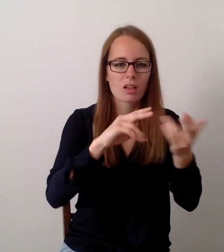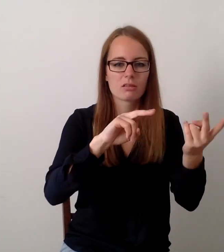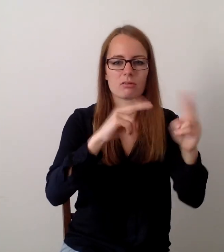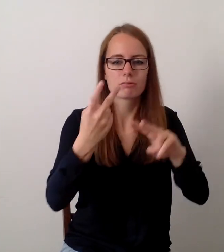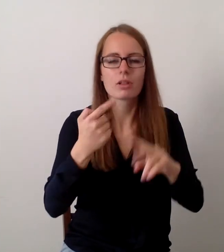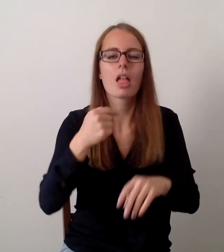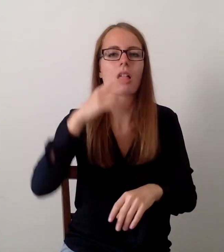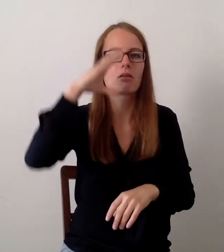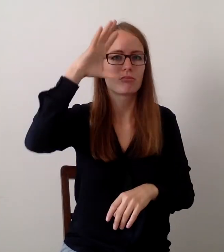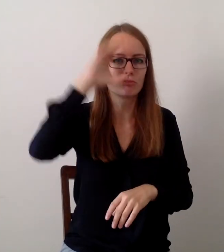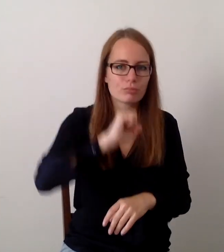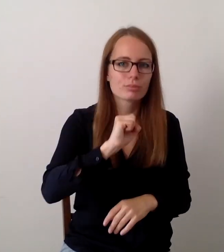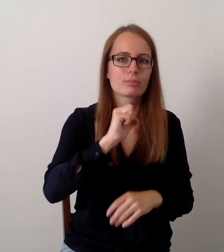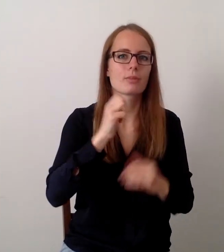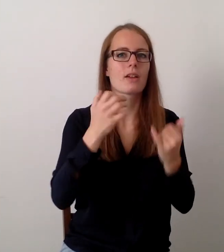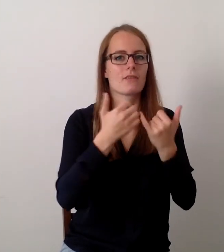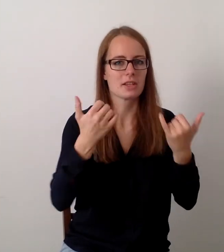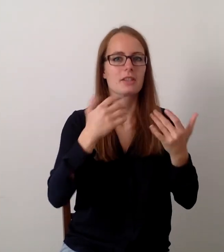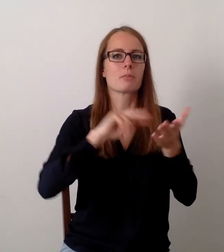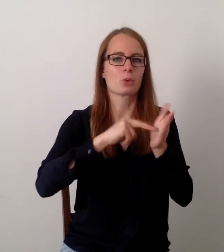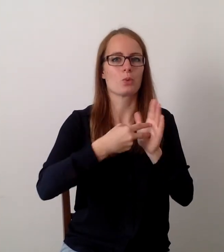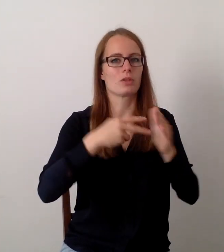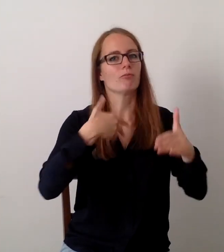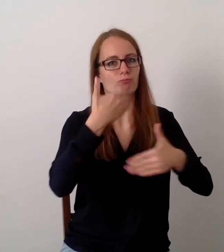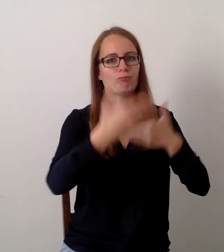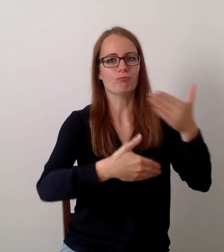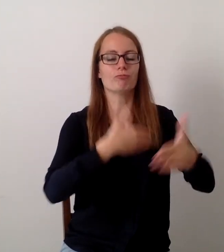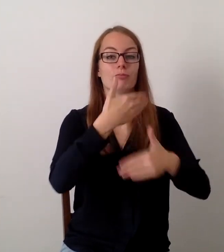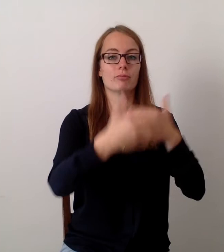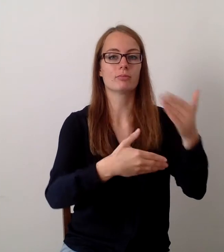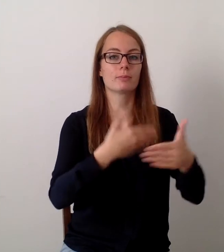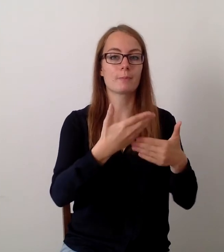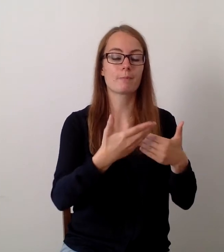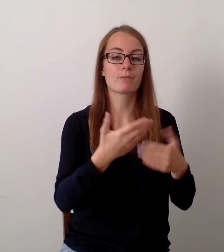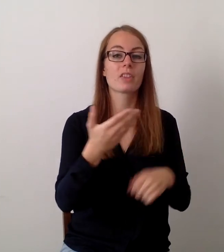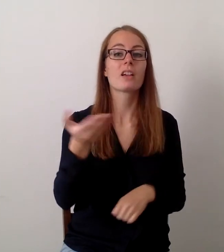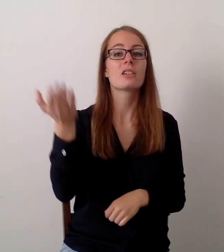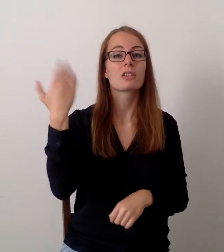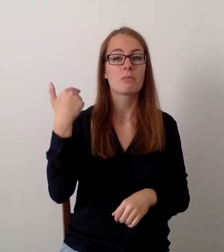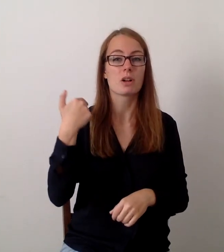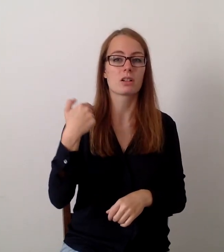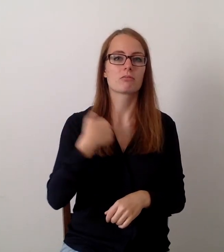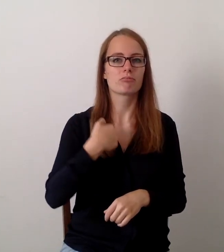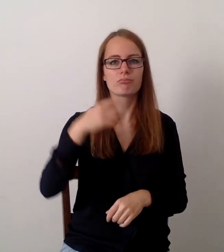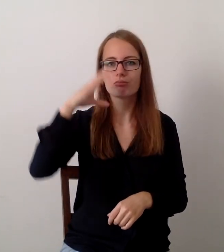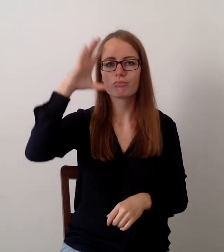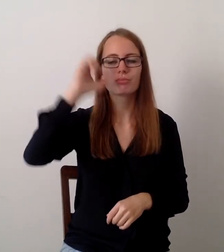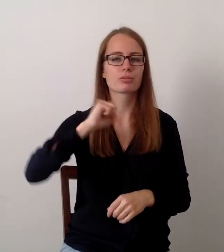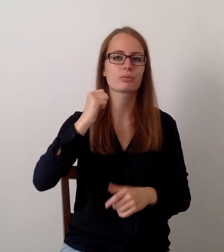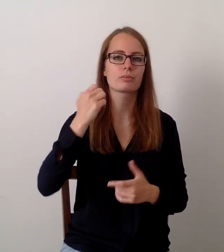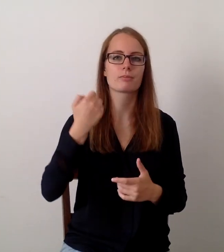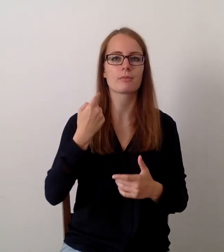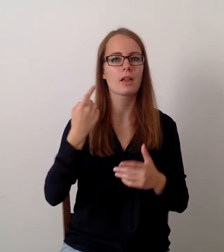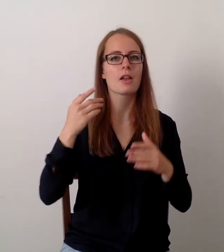Versuch und Irrtum selber lernen. Das ist passiert und da muss ich wirklich sagen, bin ich konfrontiert gewesen